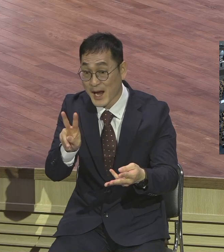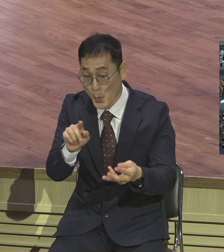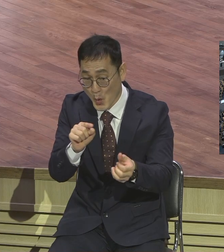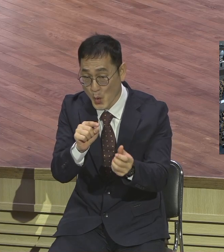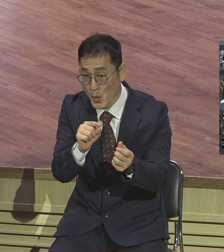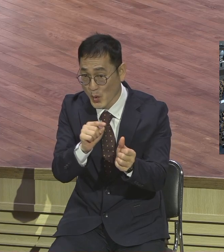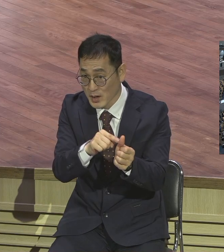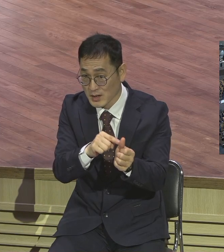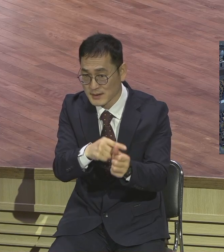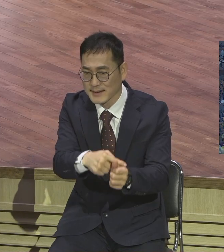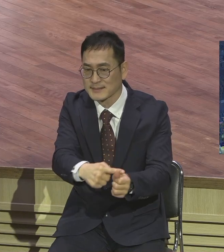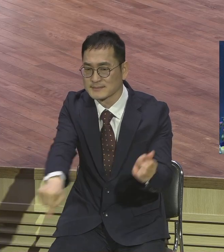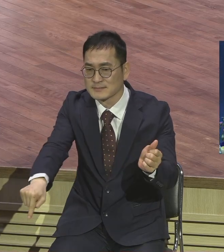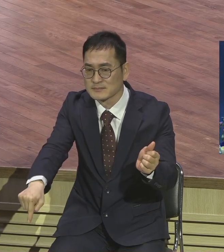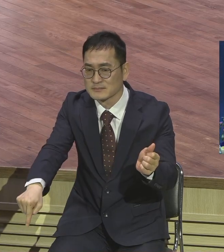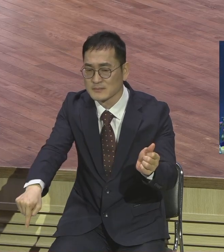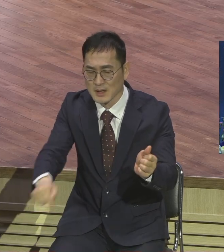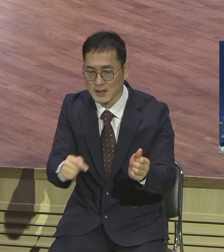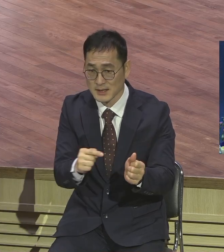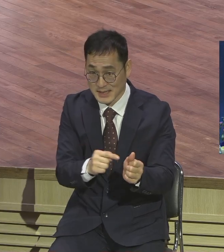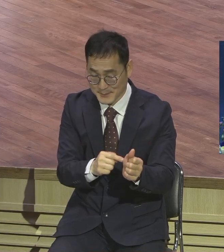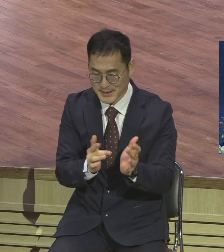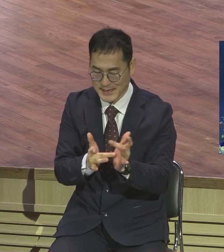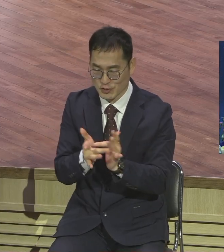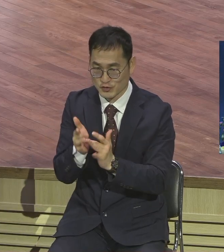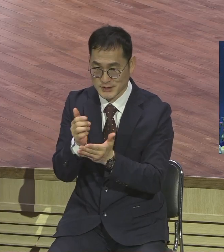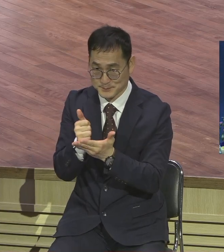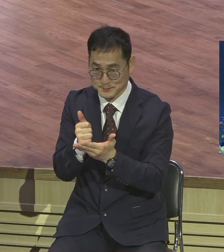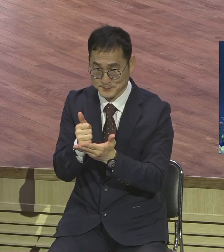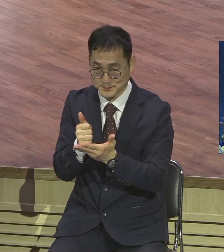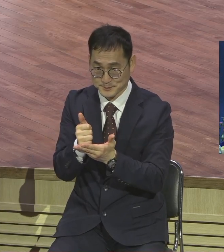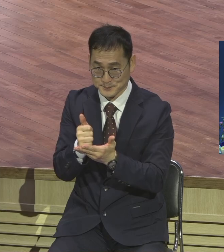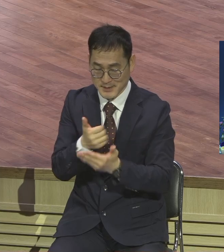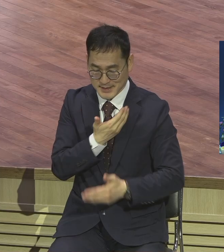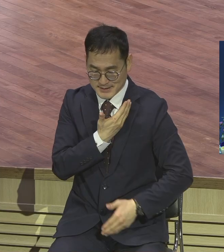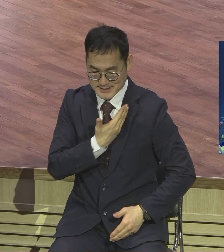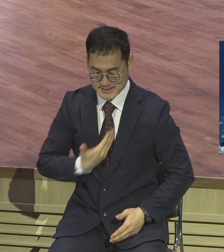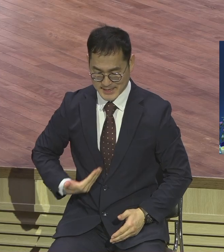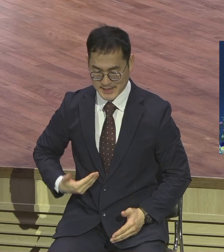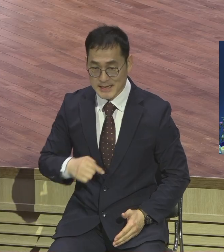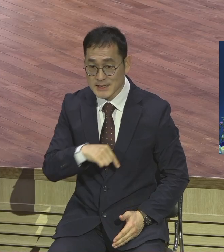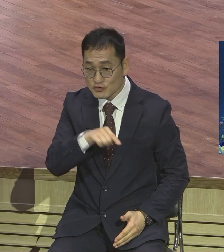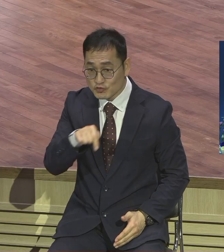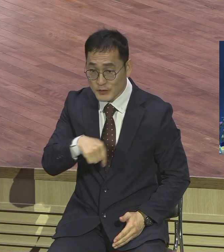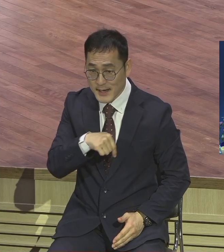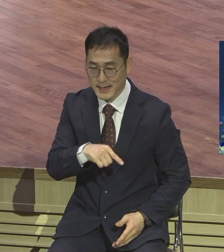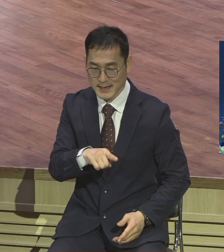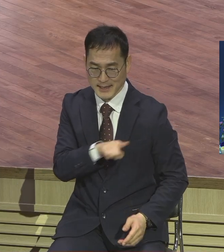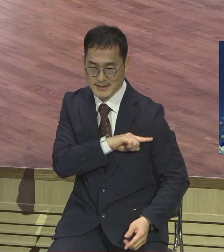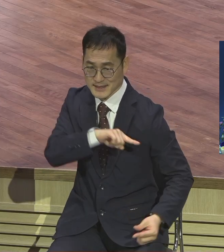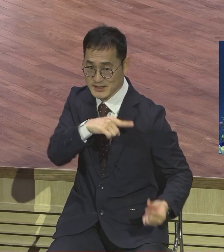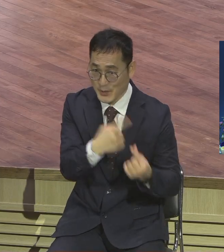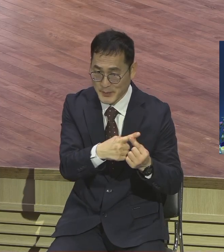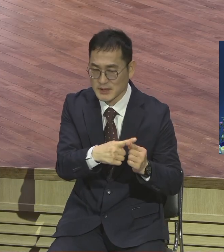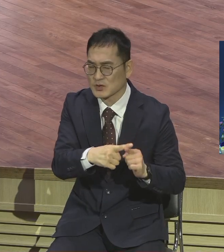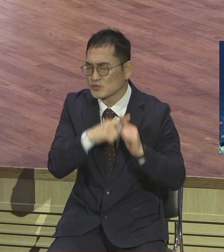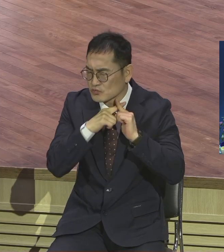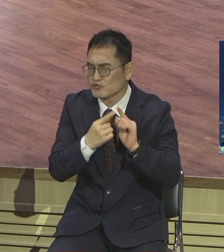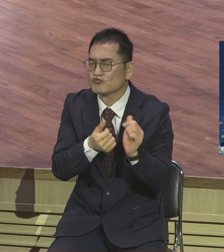야구부가 예수님의 열두 제자 가운데서 첫 번째 순교를 하게 됩니다 승기 급한 그대로